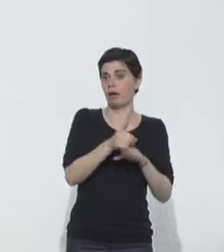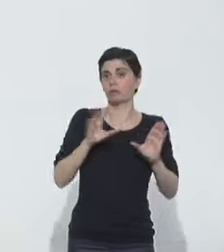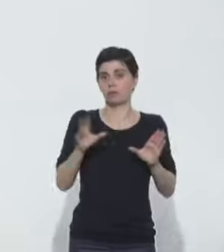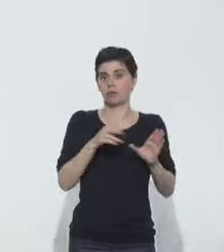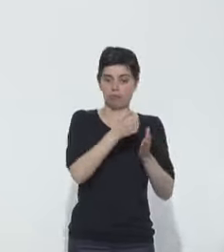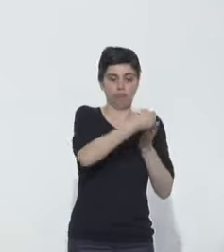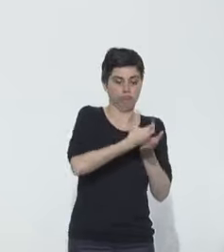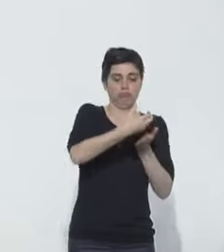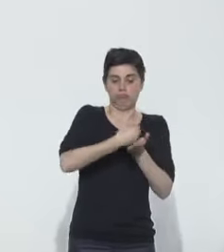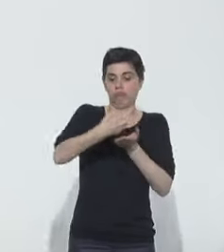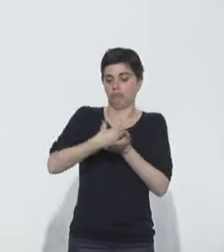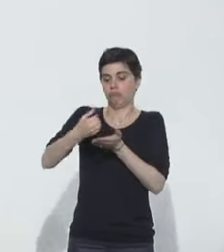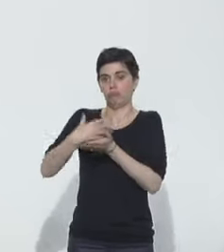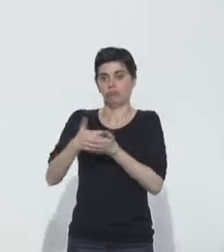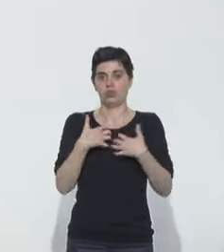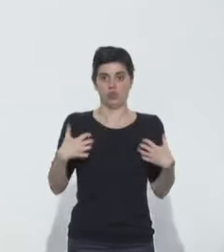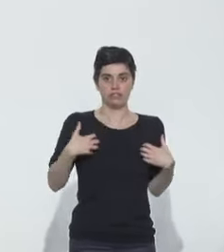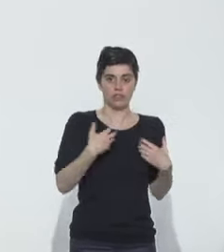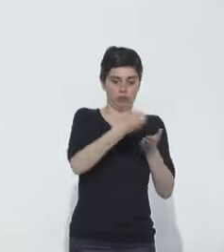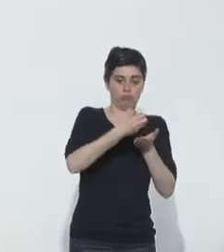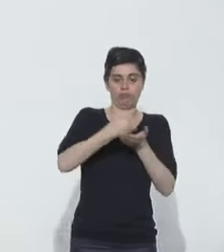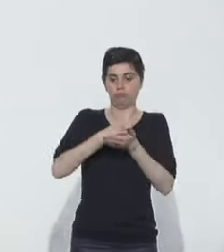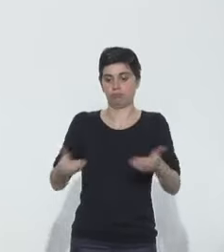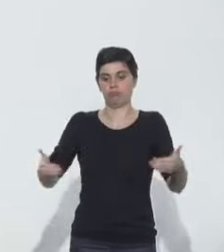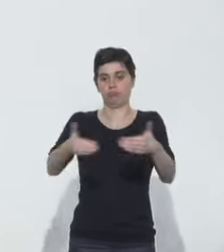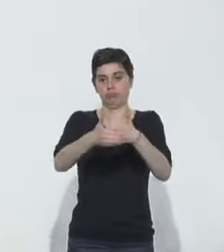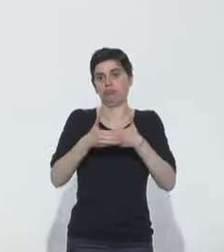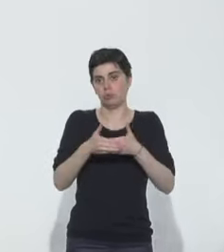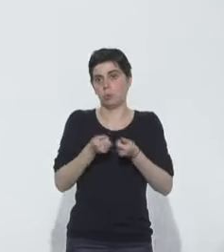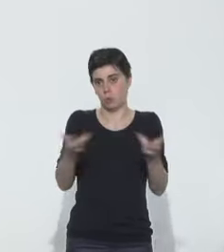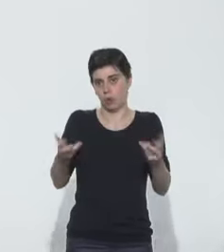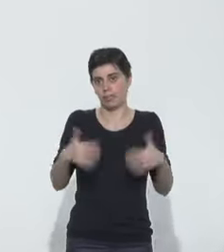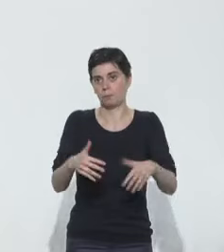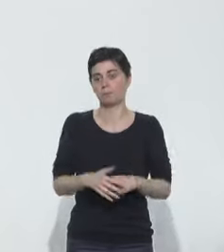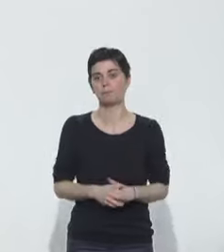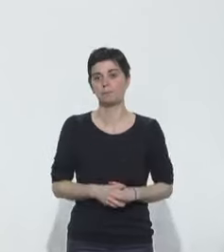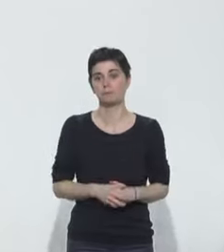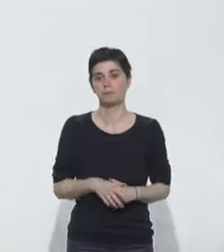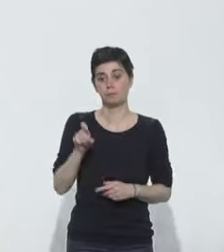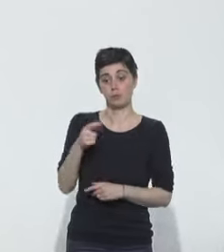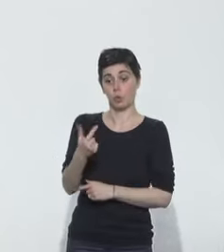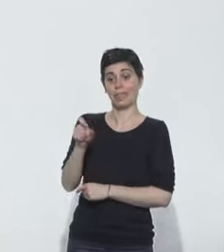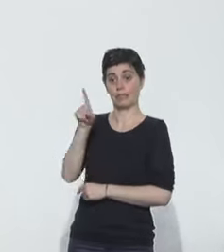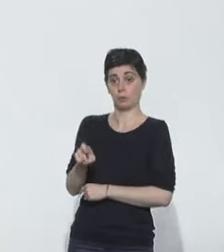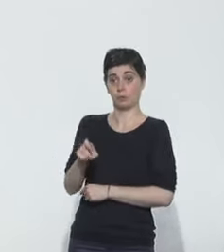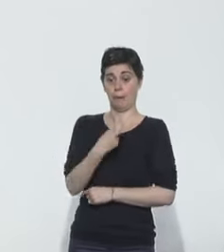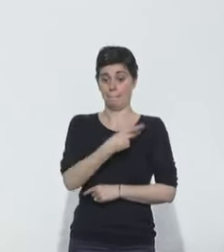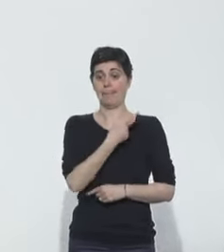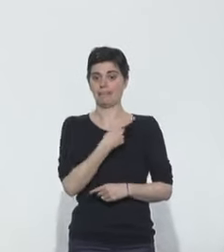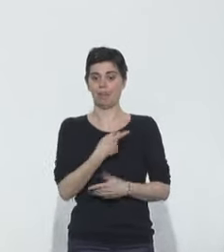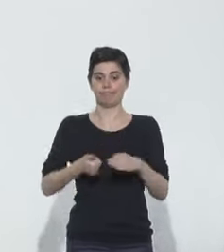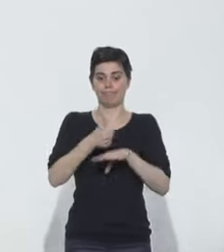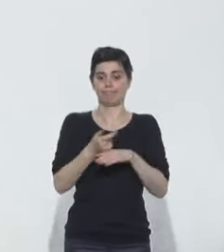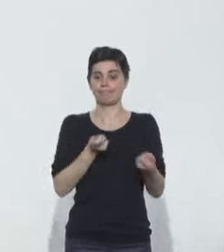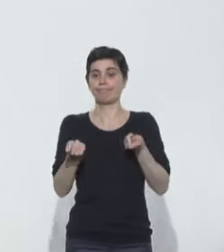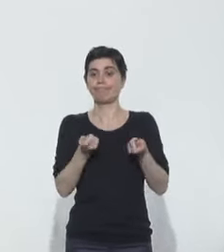produisons de plus en plus de connaissances scientifiques à disposition du monde médical. Deux questions pour le Street Journal. Beaucoup de médecins coordonnateurs